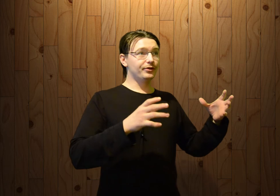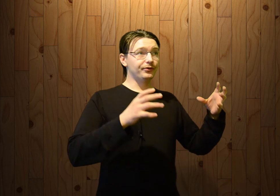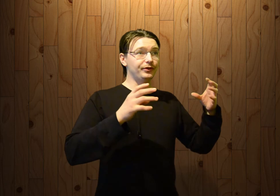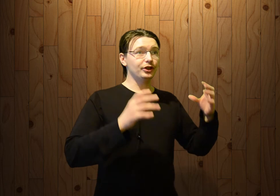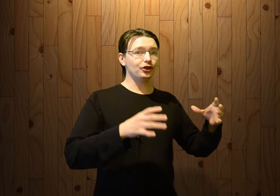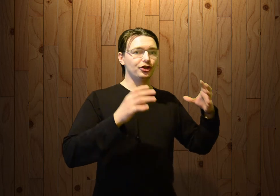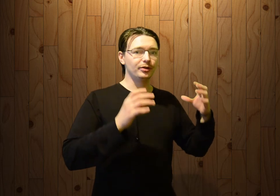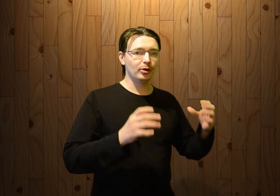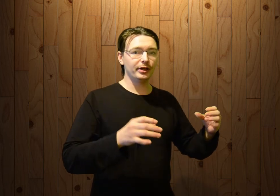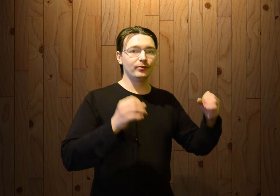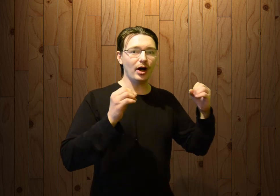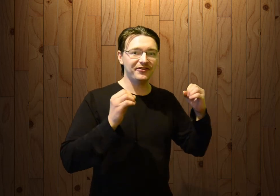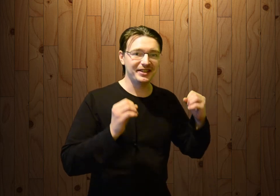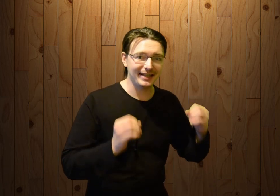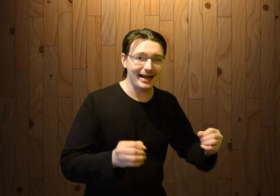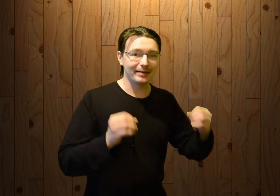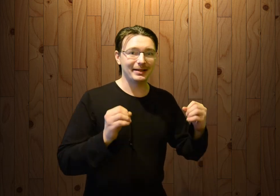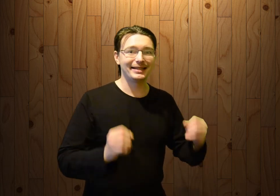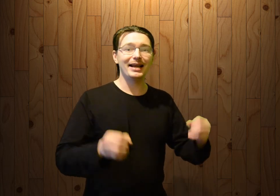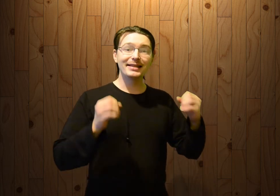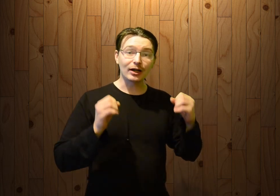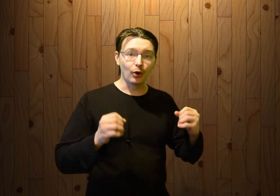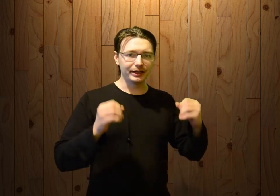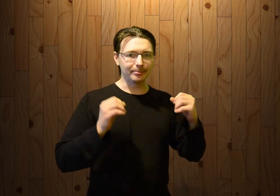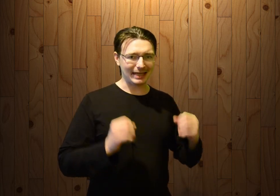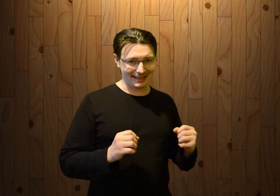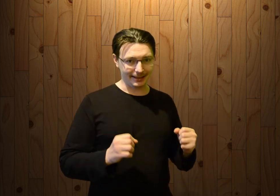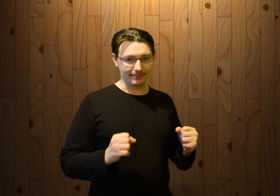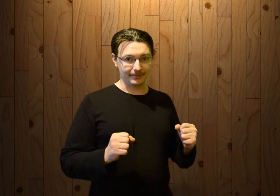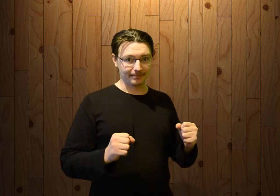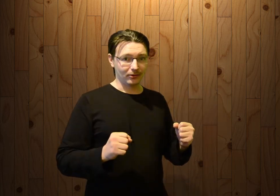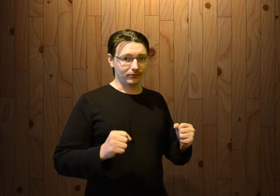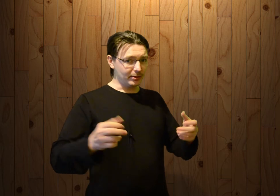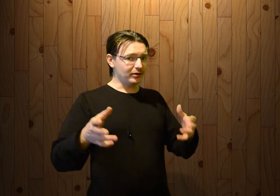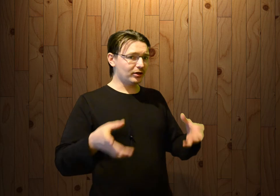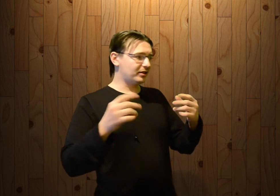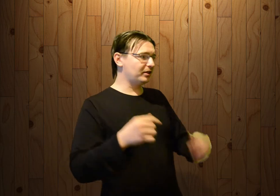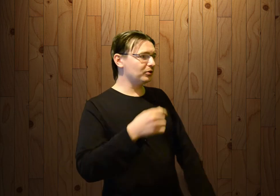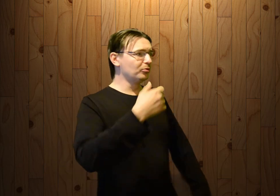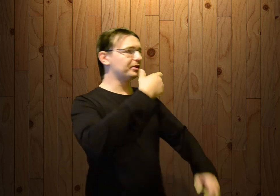в 2007 его официально признали законным праздником. Вы, блядь, думаете,